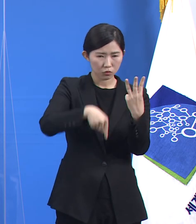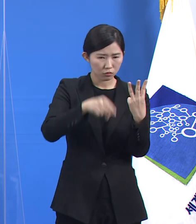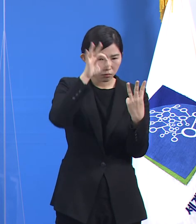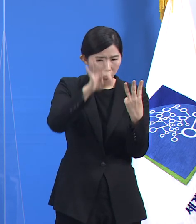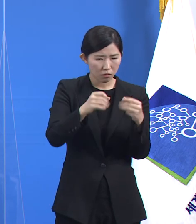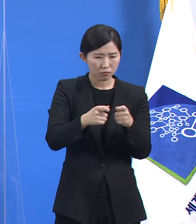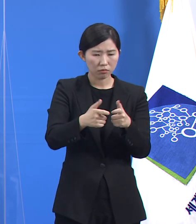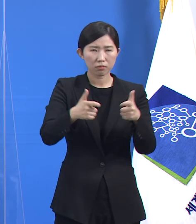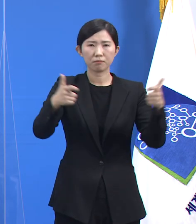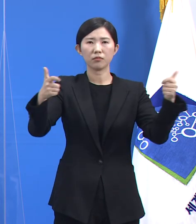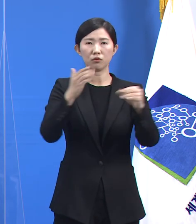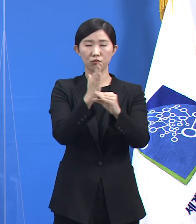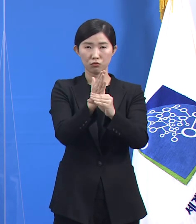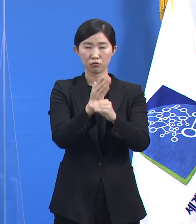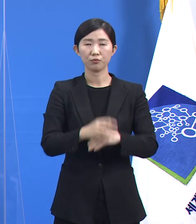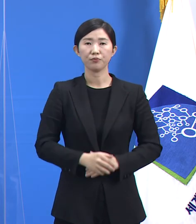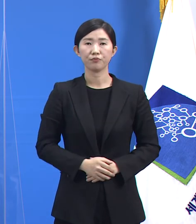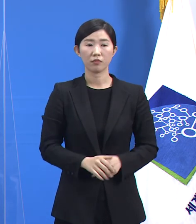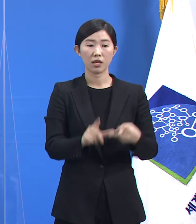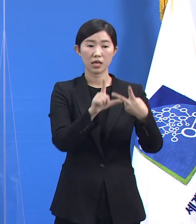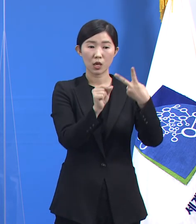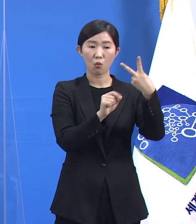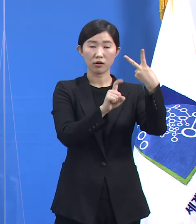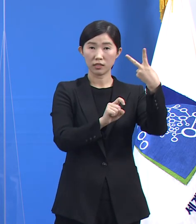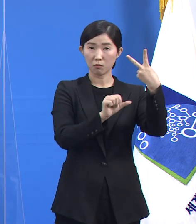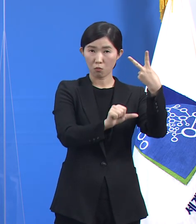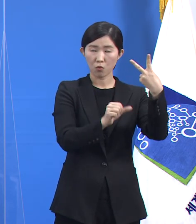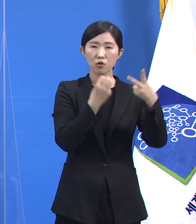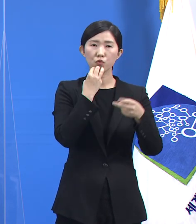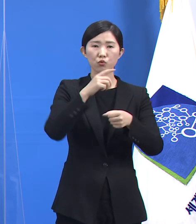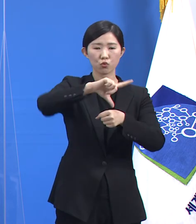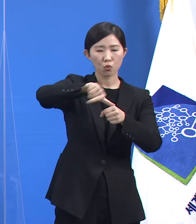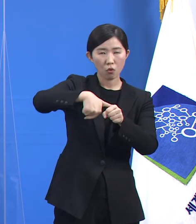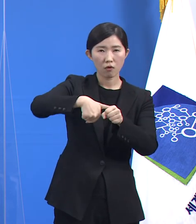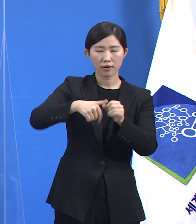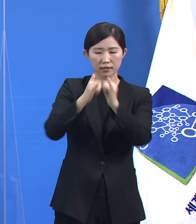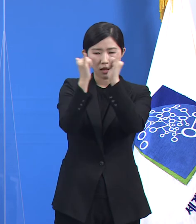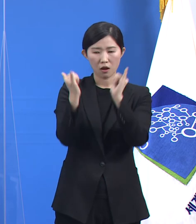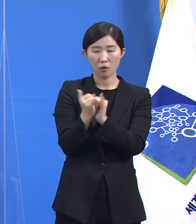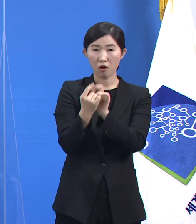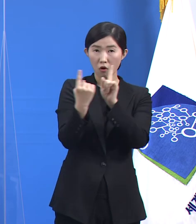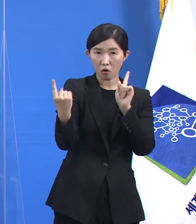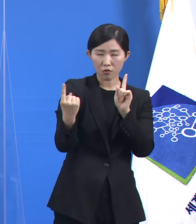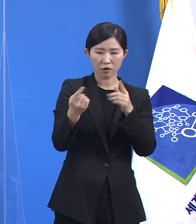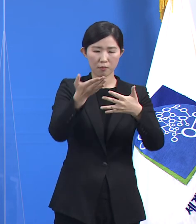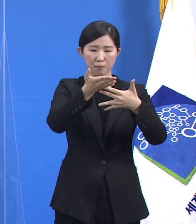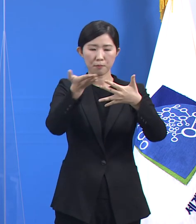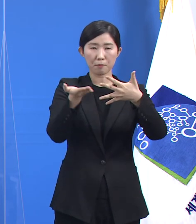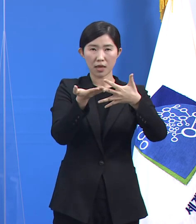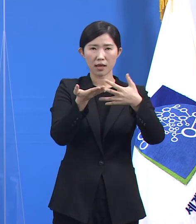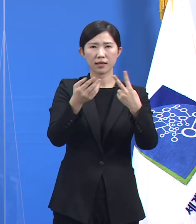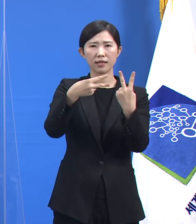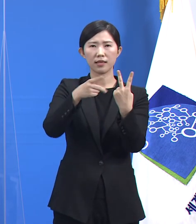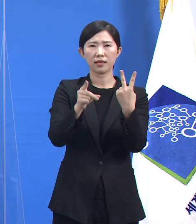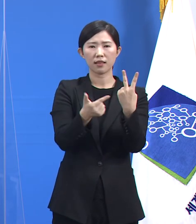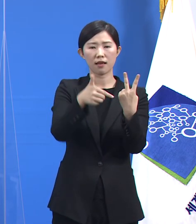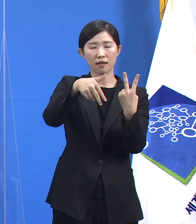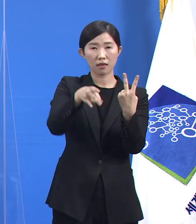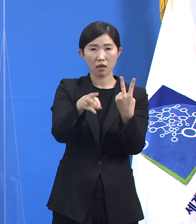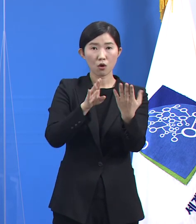15일 수도권의 사회적 거리 두기가 2단계로 완화된 이후 약 3주 반 정도 시간이 지났습니다.